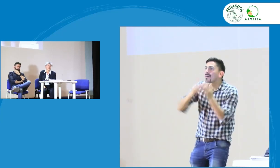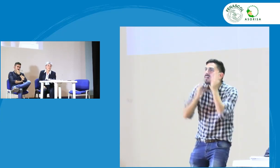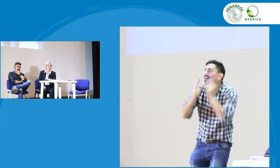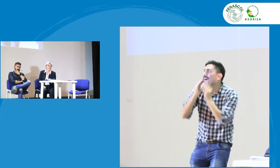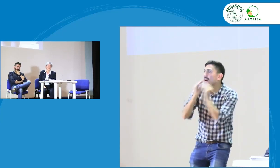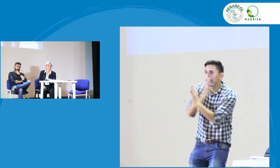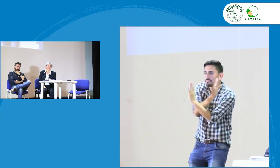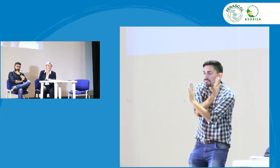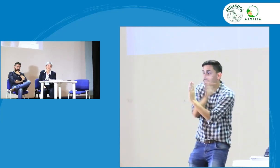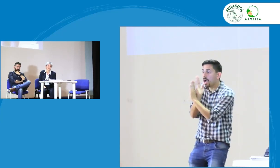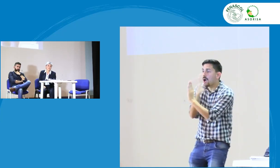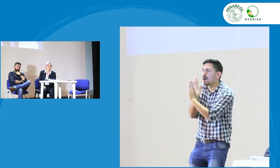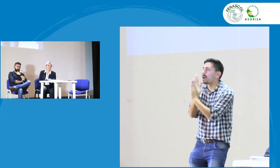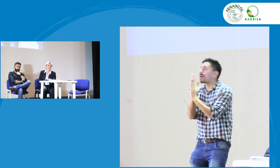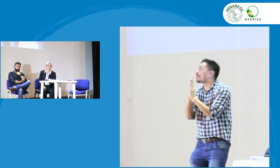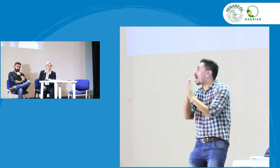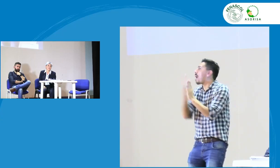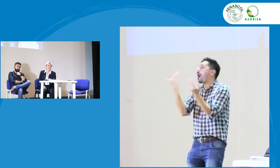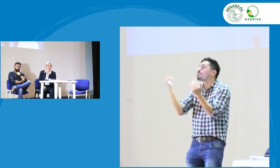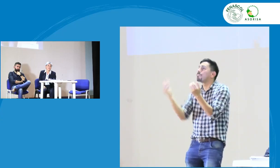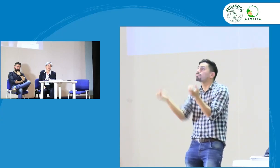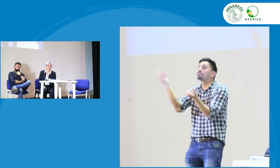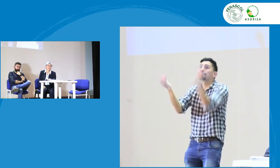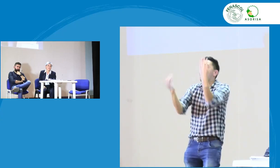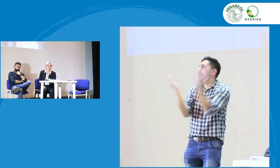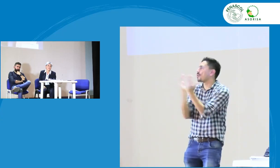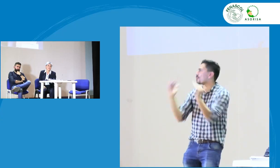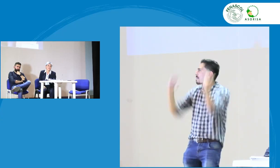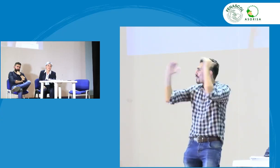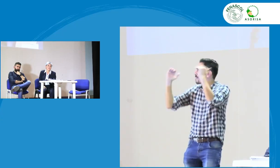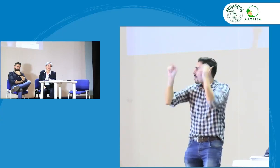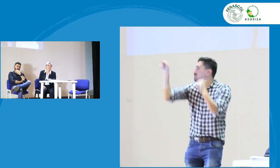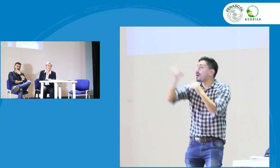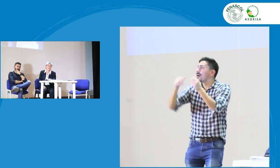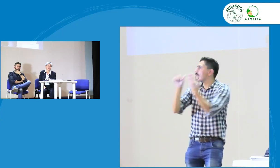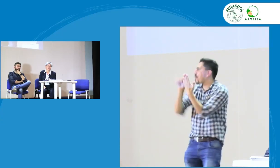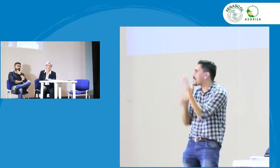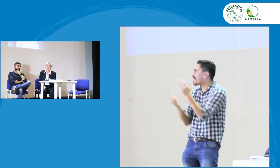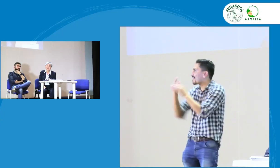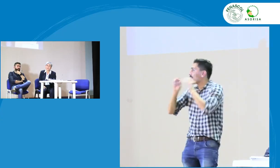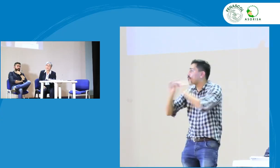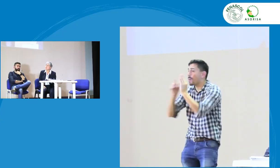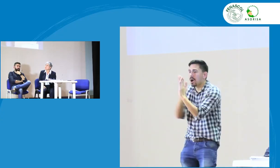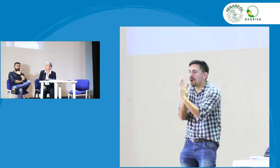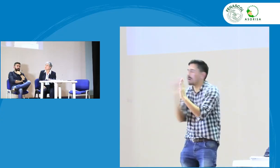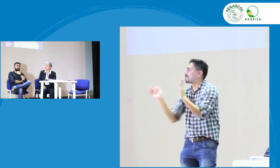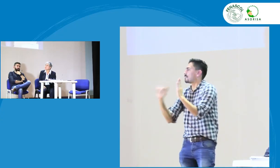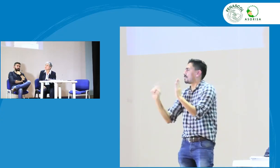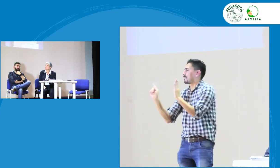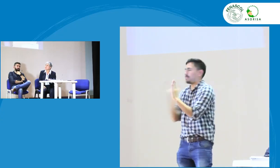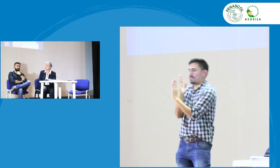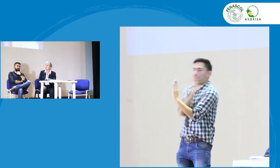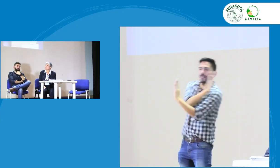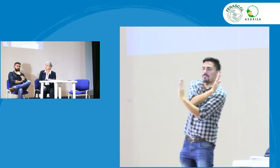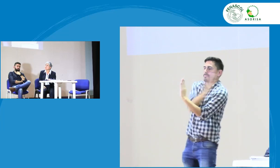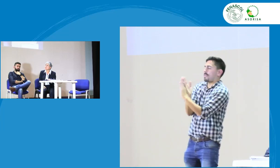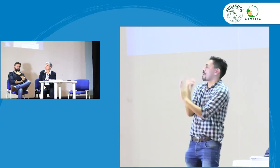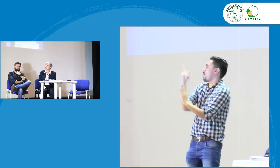que están desde cierta fecha para atrás que han venido trabajando porque cuando ya se abren los programas de